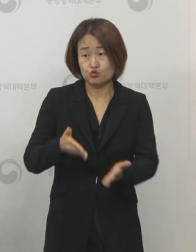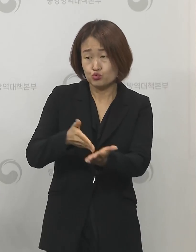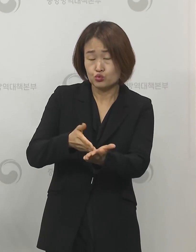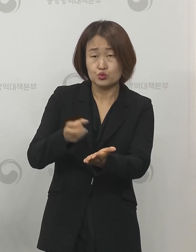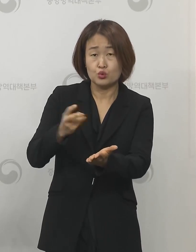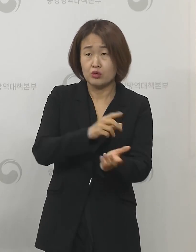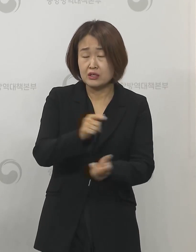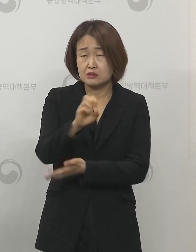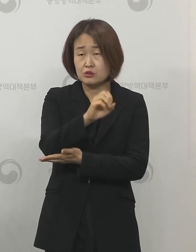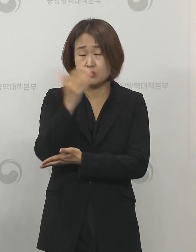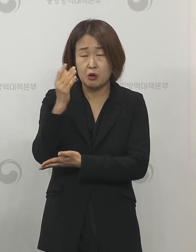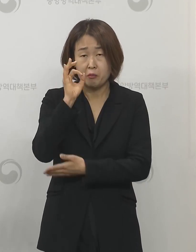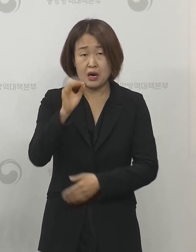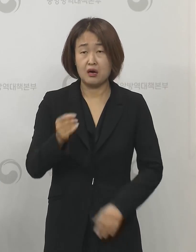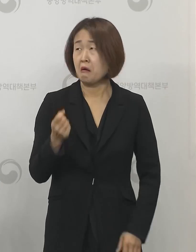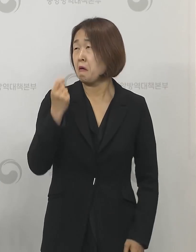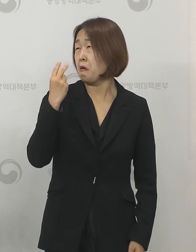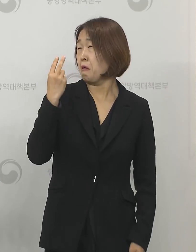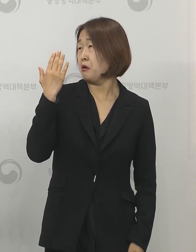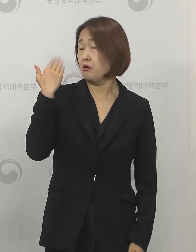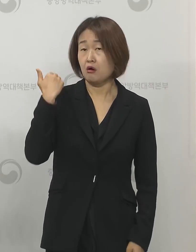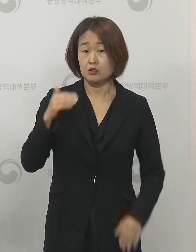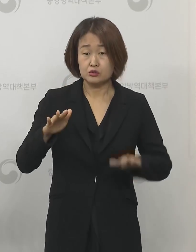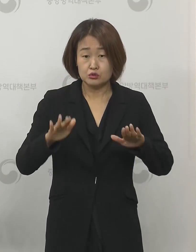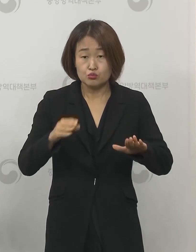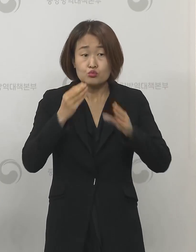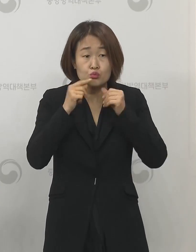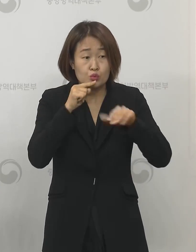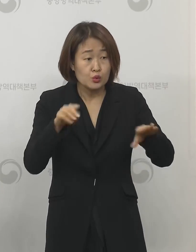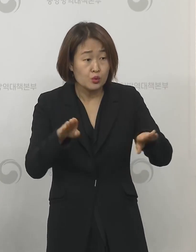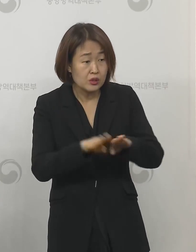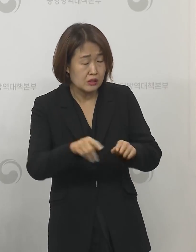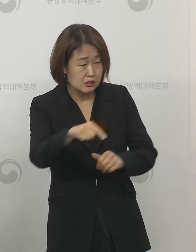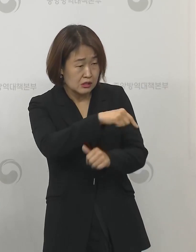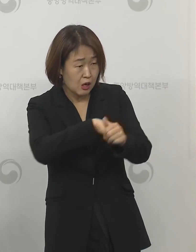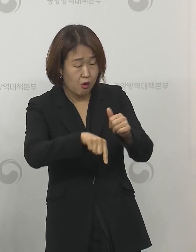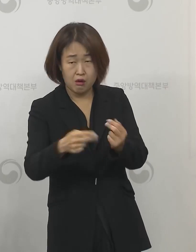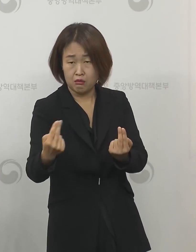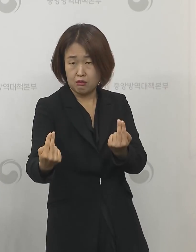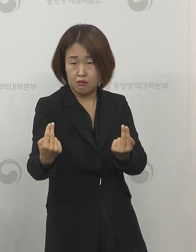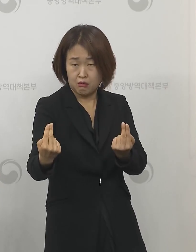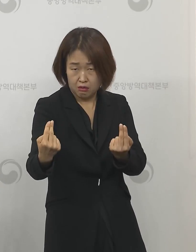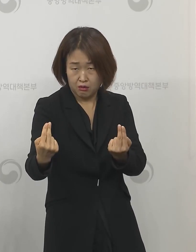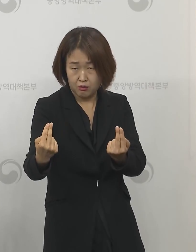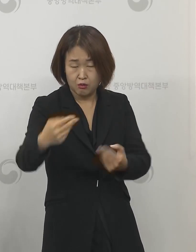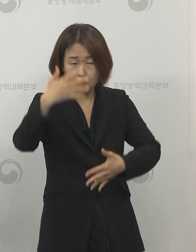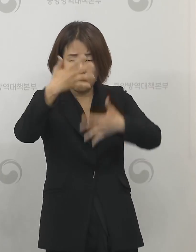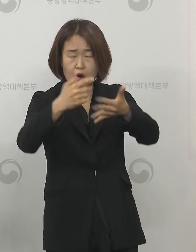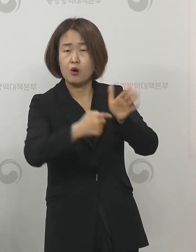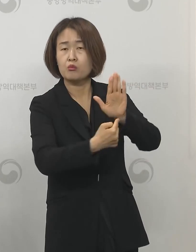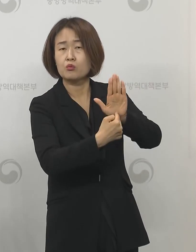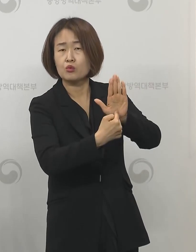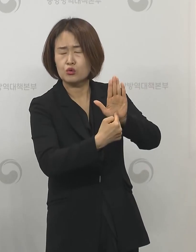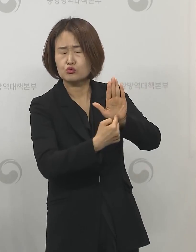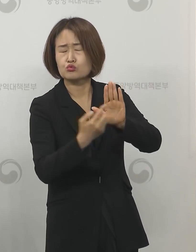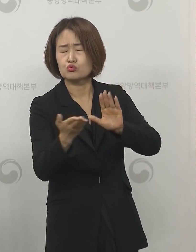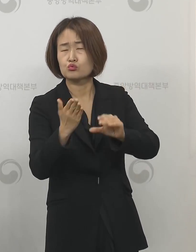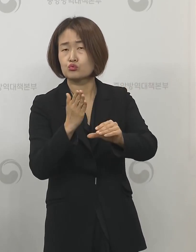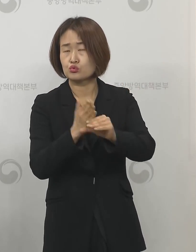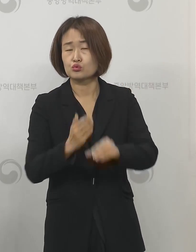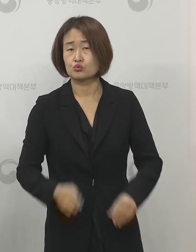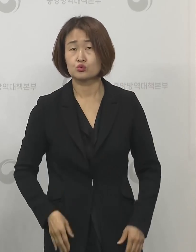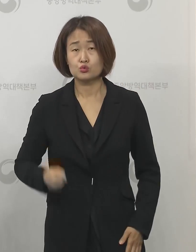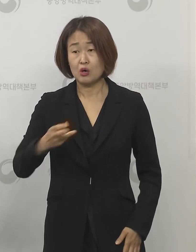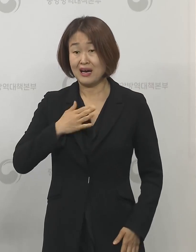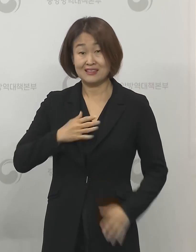지난 몇 달과 현재의 주말의 상황을 비교하는 그런 영상도 보여주고 계십니다 또 많은